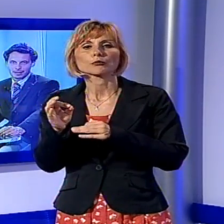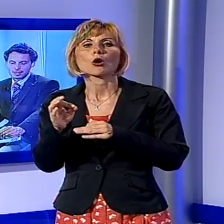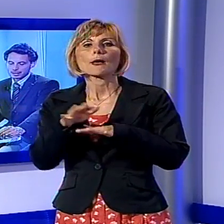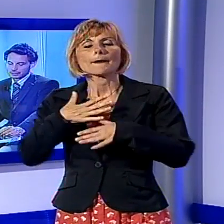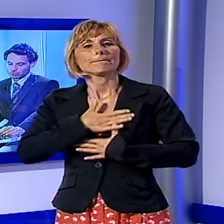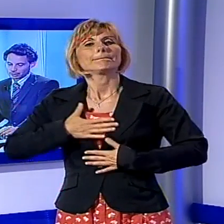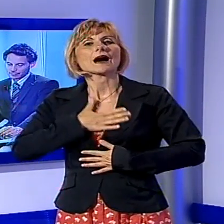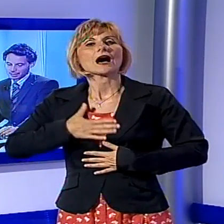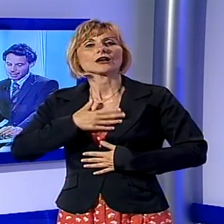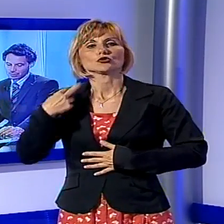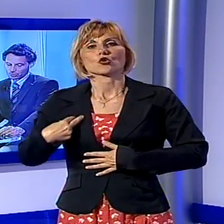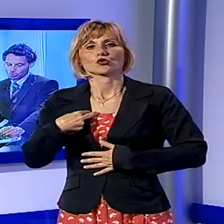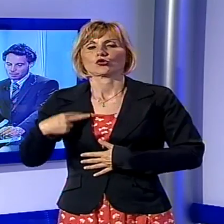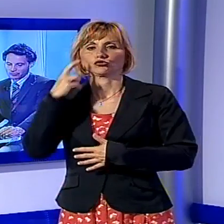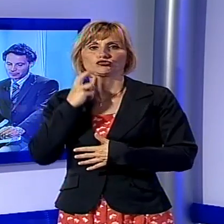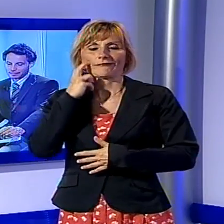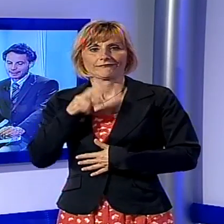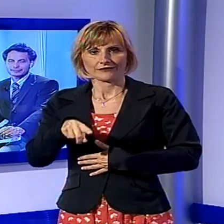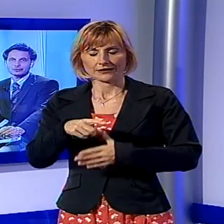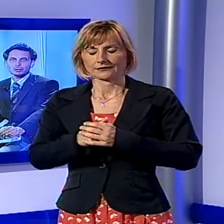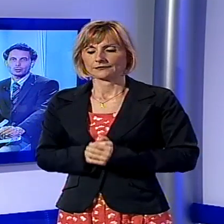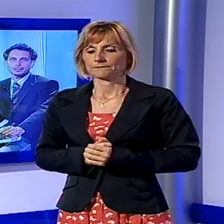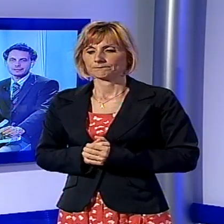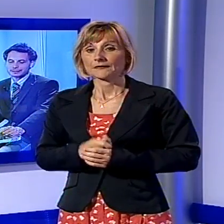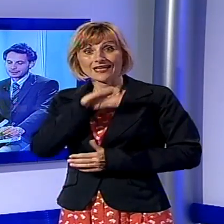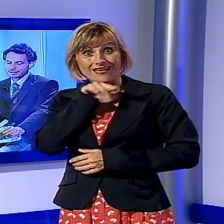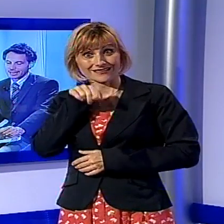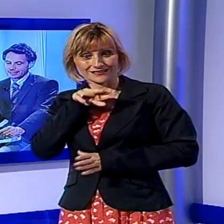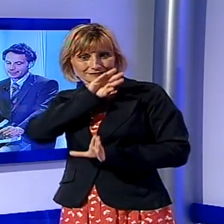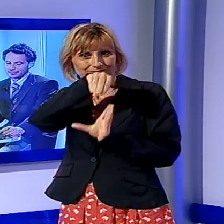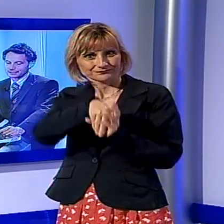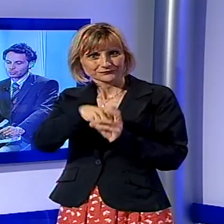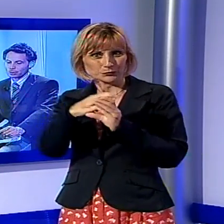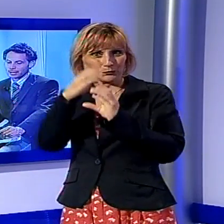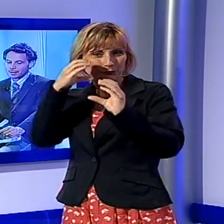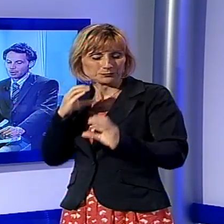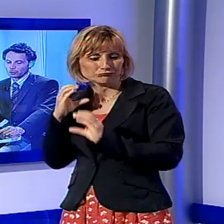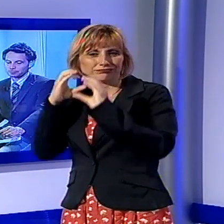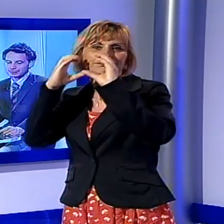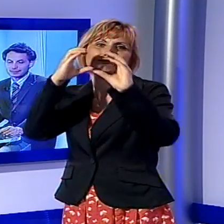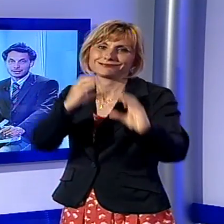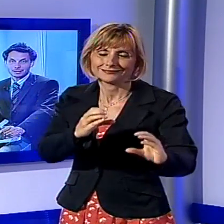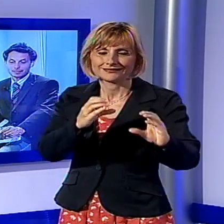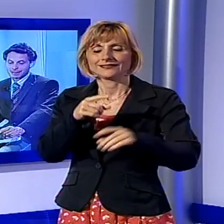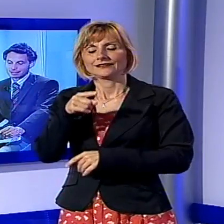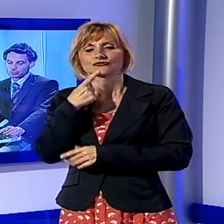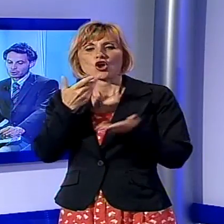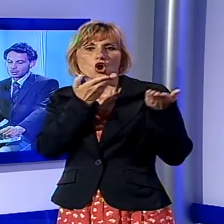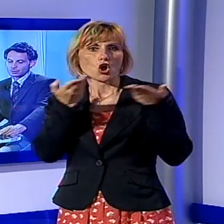di Torre del Lago. L'uomo faceva parte di una comitiva di anziani arrivati da Lucca, ospiti del bagno. Una